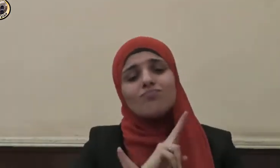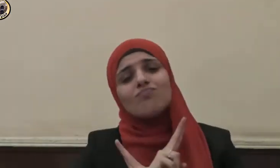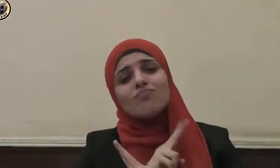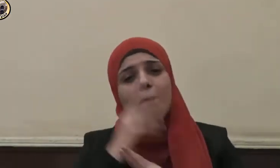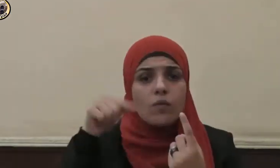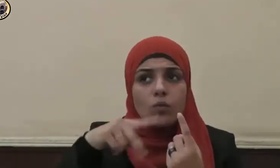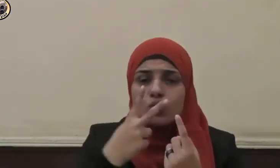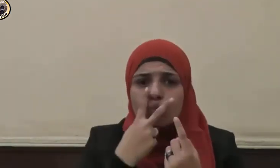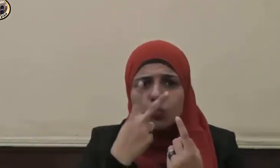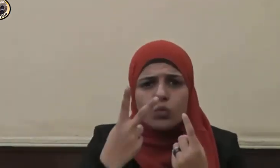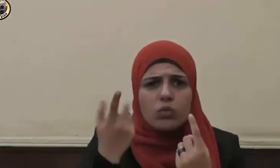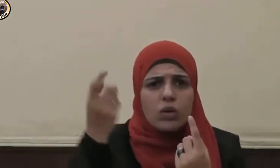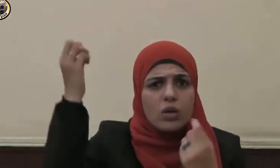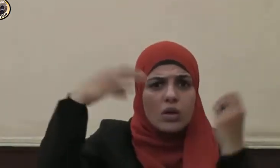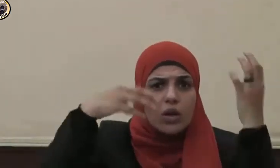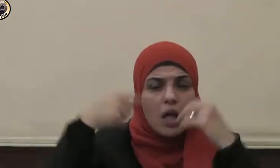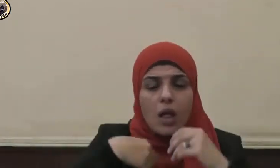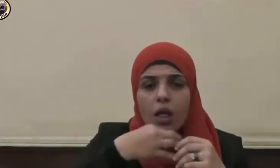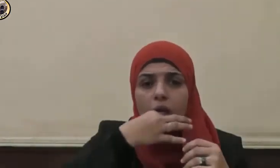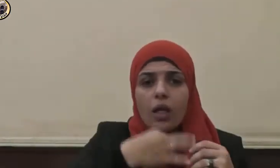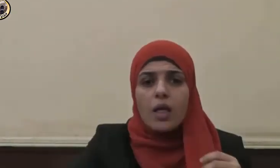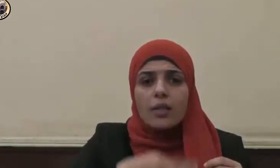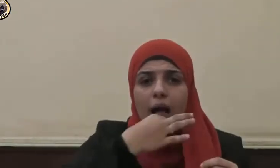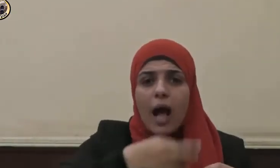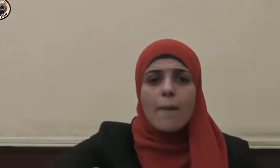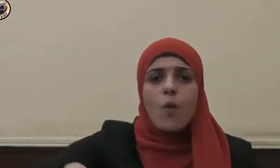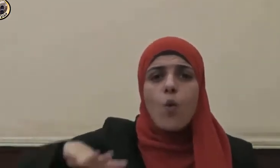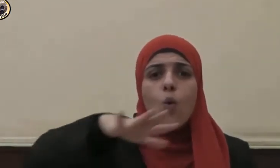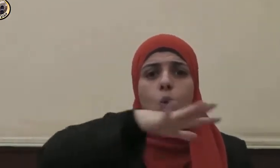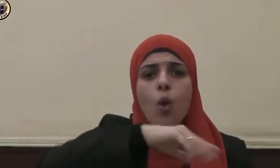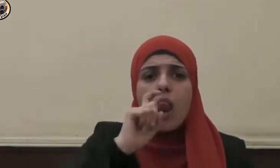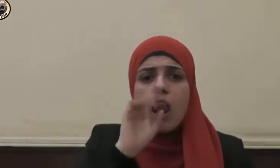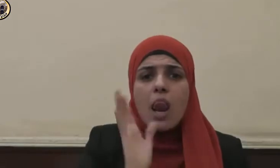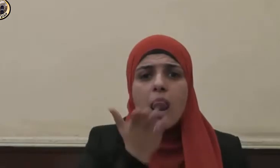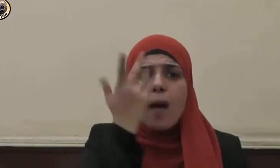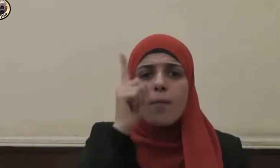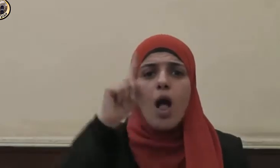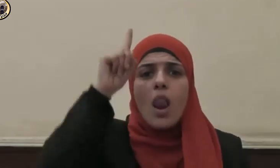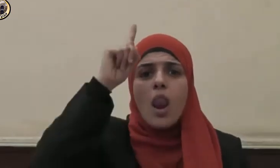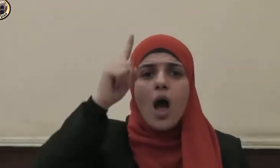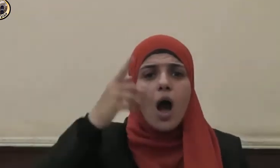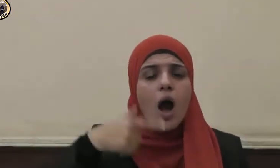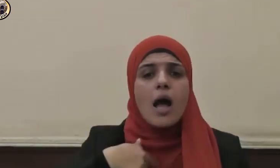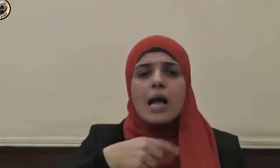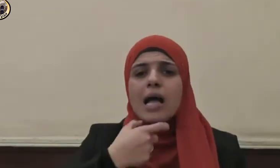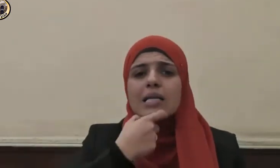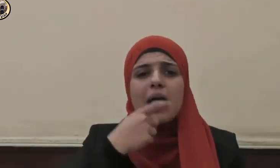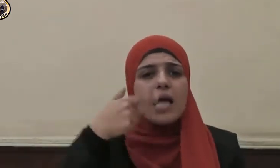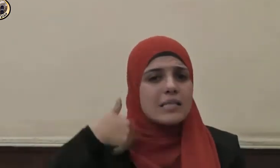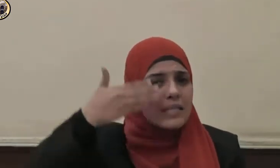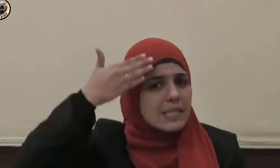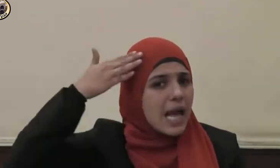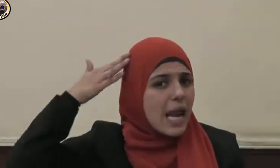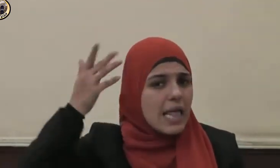تعجب منها نبي الله زكريا عليه السلام فقال لها